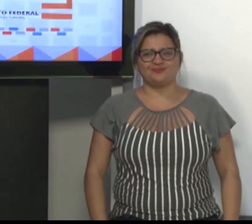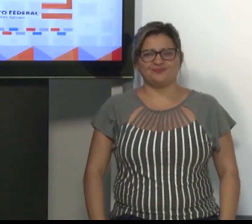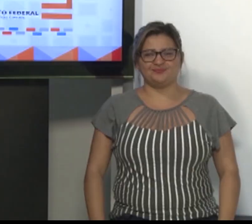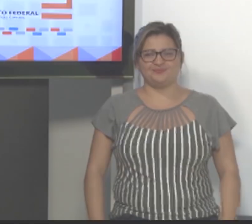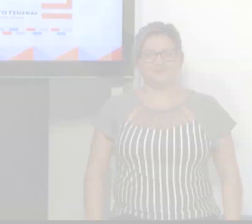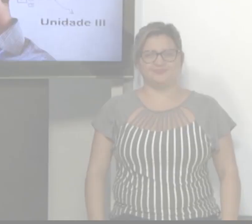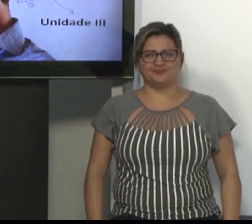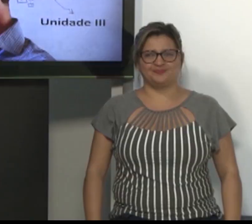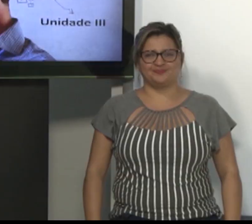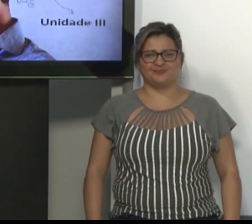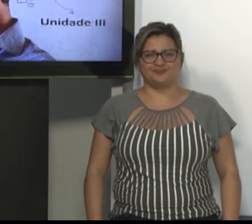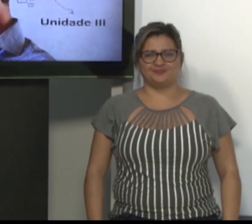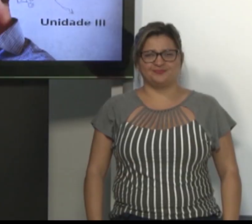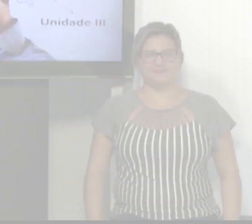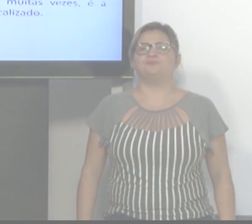compreender melhor a língua de sinais.